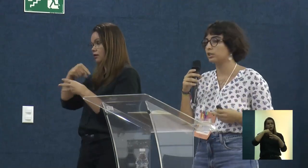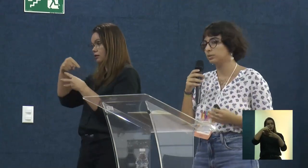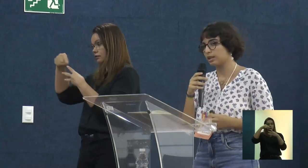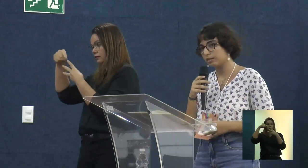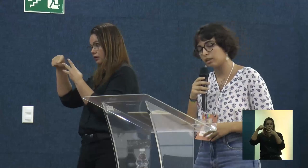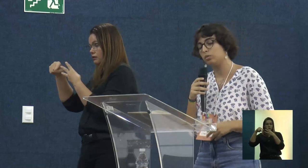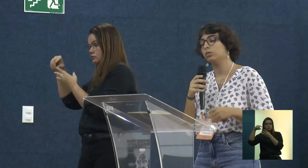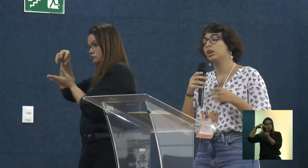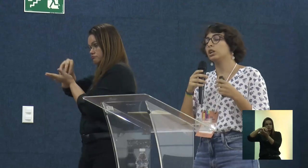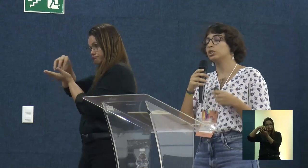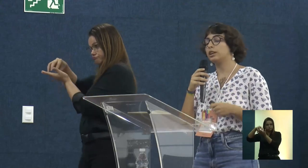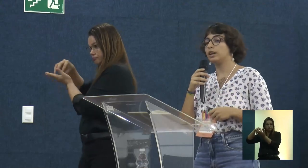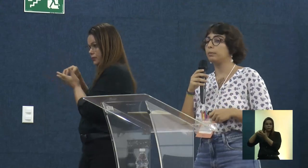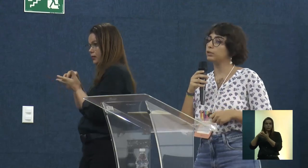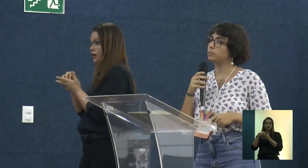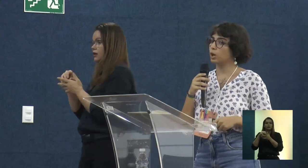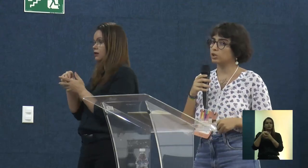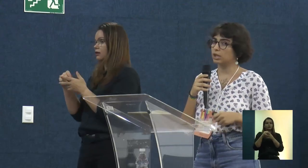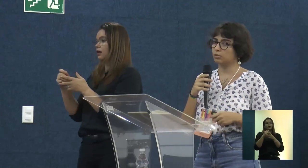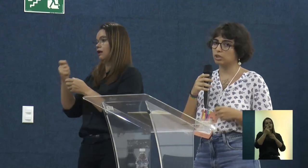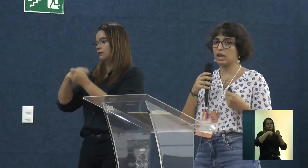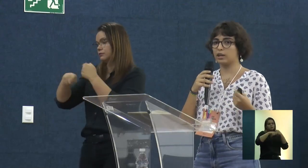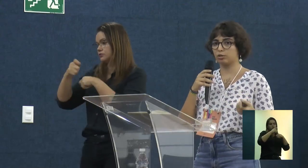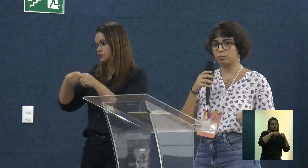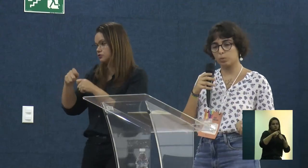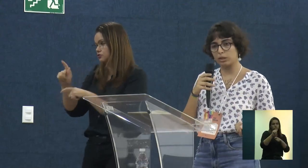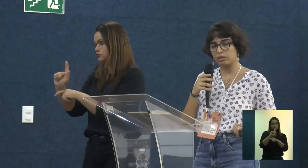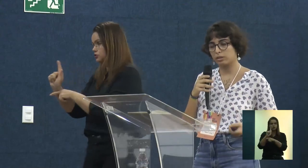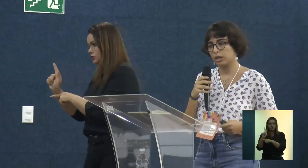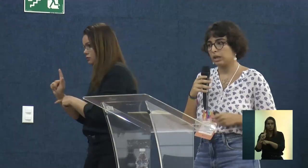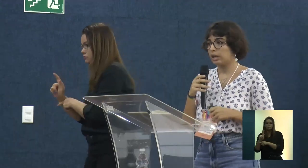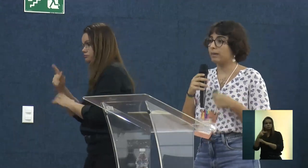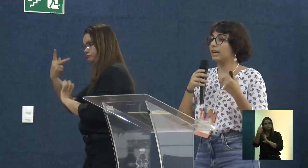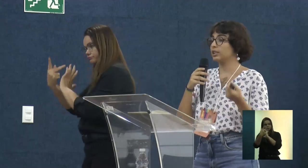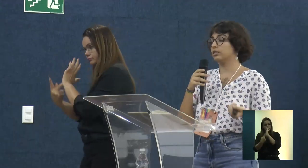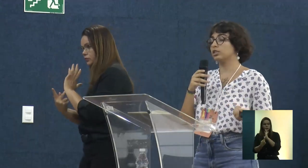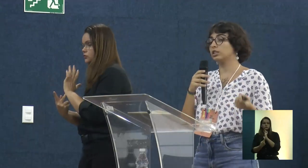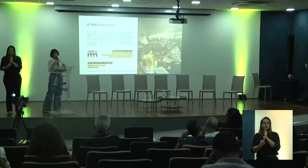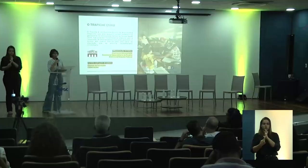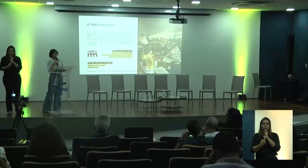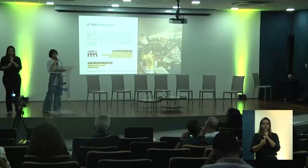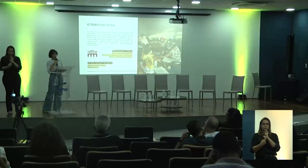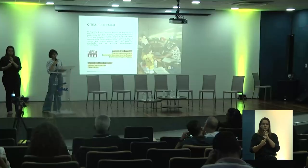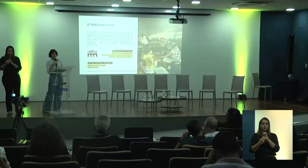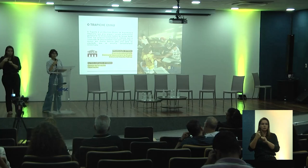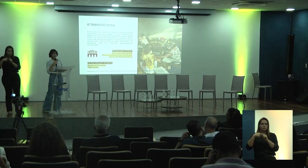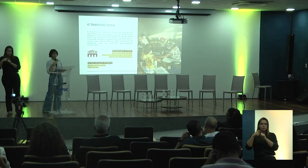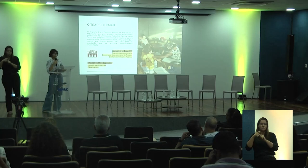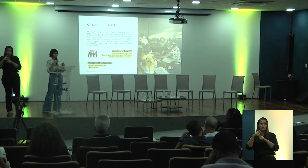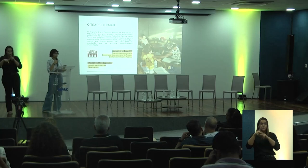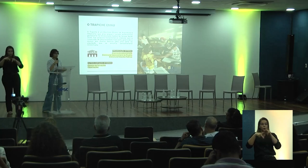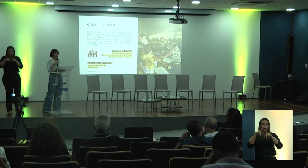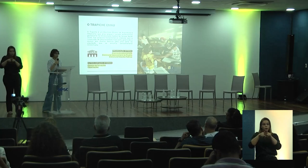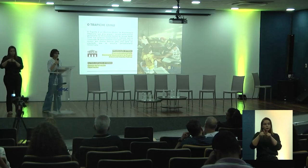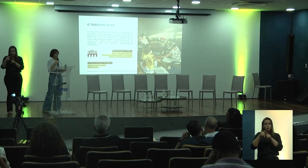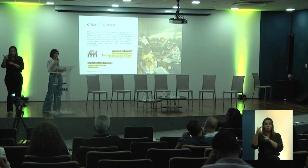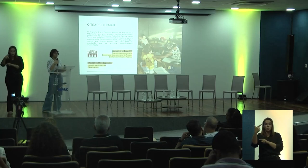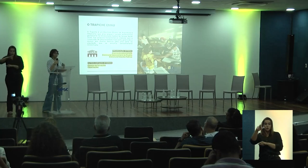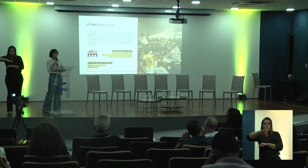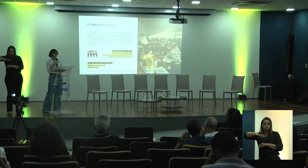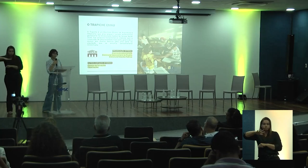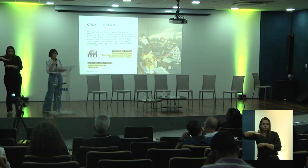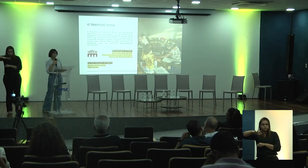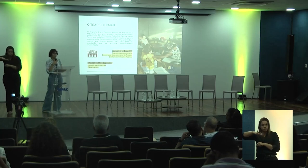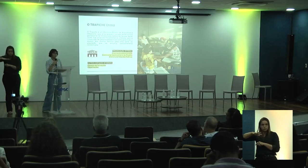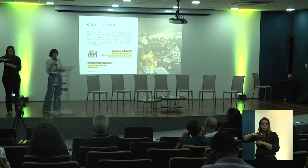diretoria de administração, gerenciamento de projetos e de relações públicas. E, para além disso, a gente tem outros espaços internos, que são espaços de